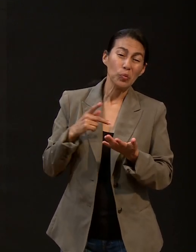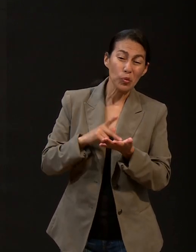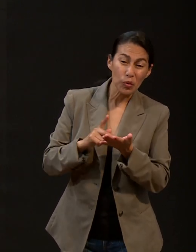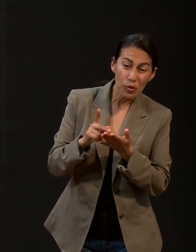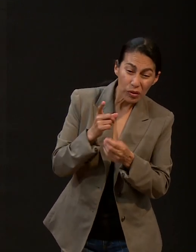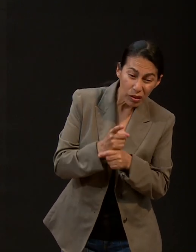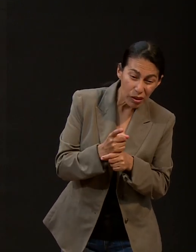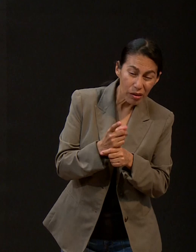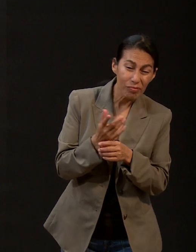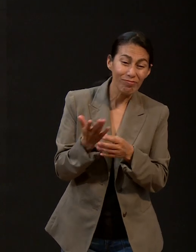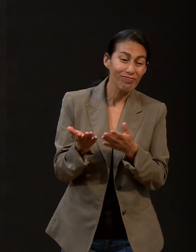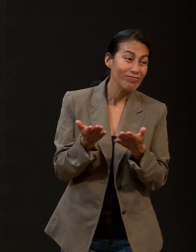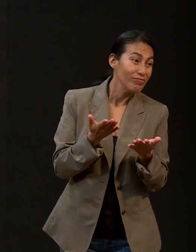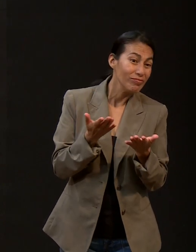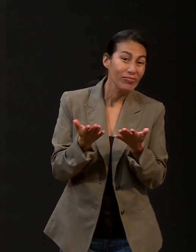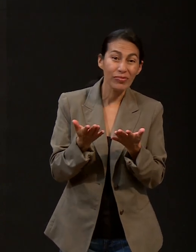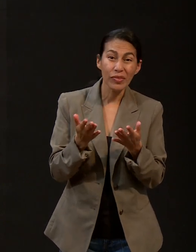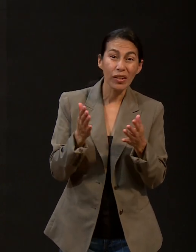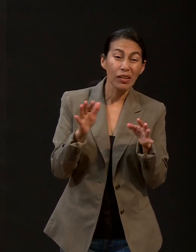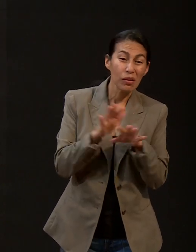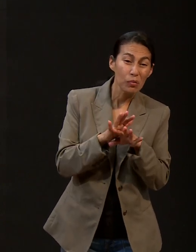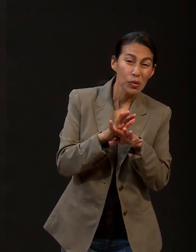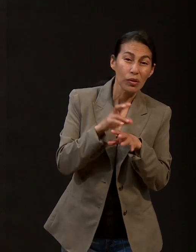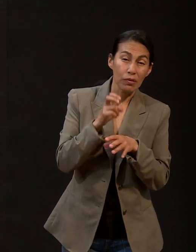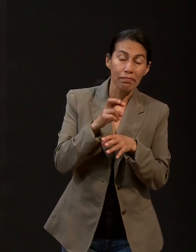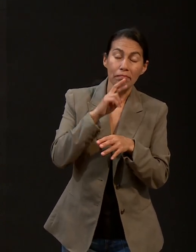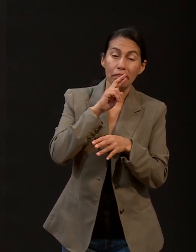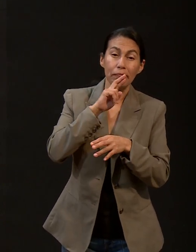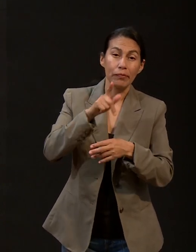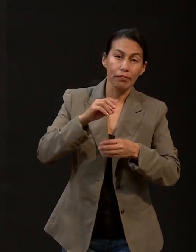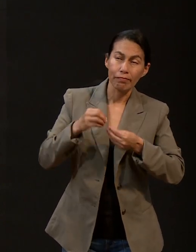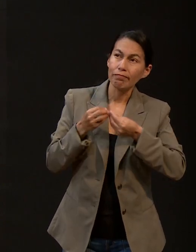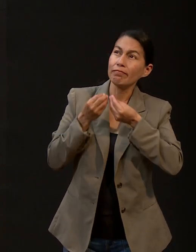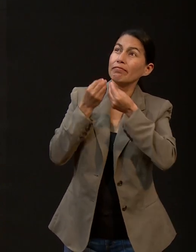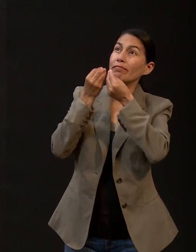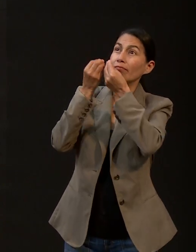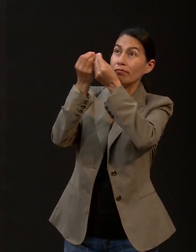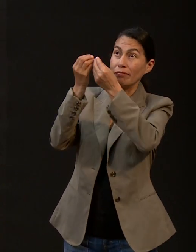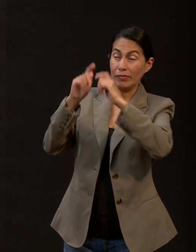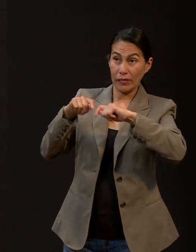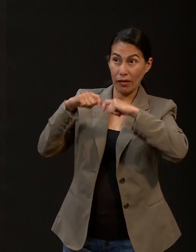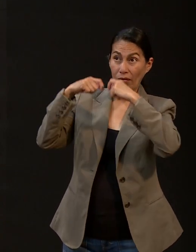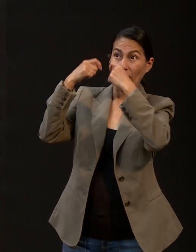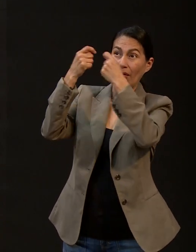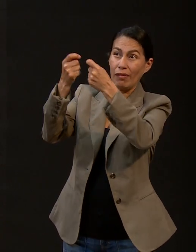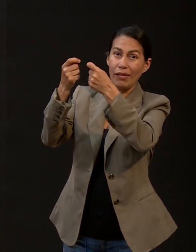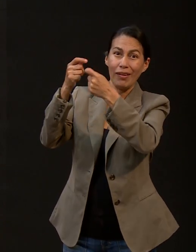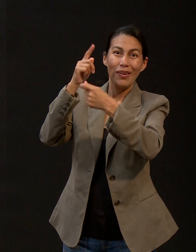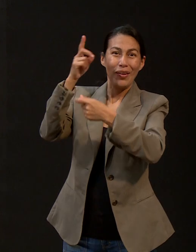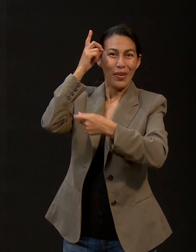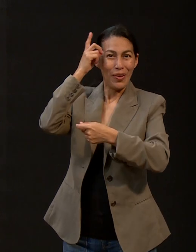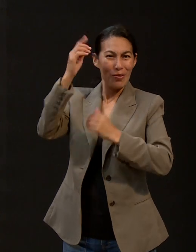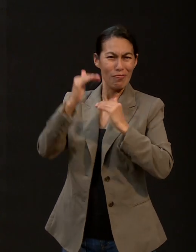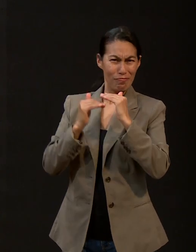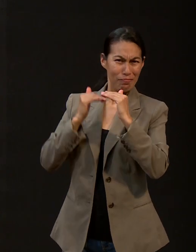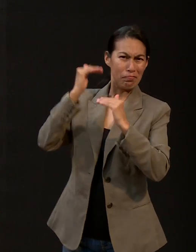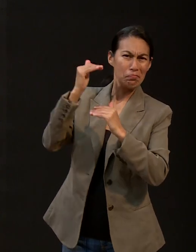entregada en la voluntad de Dios en oración, se hará omnipotente, porque Dios es omnipotente.